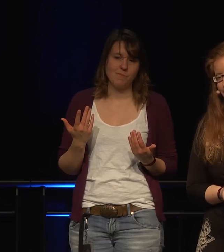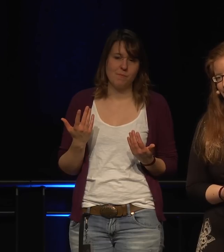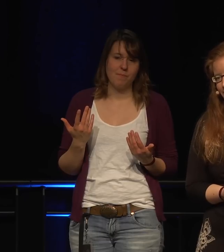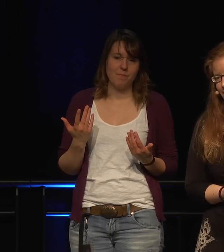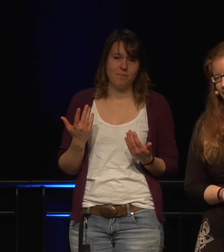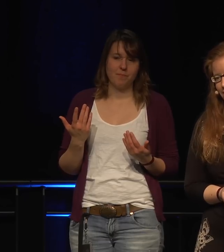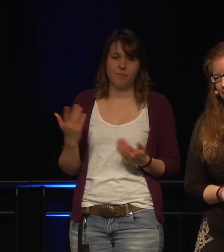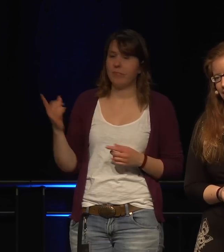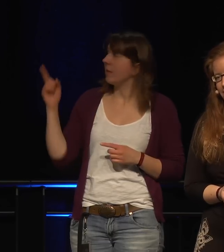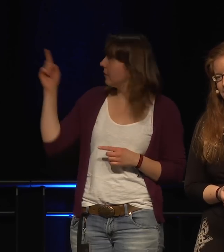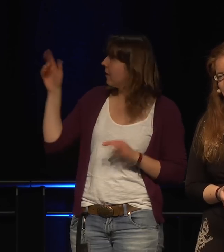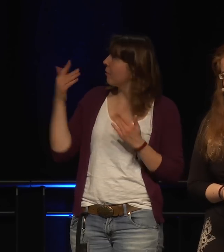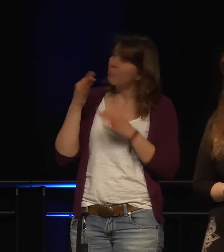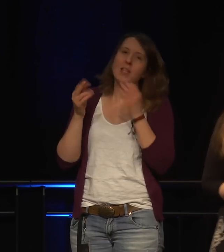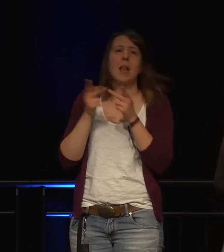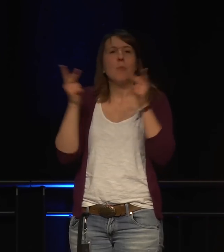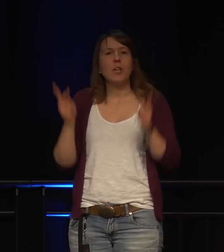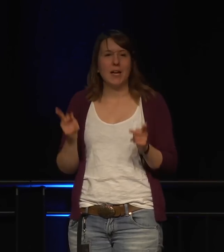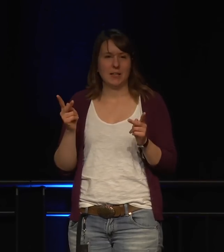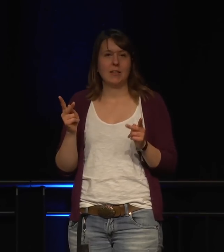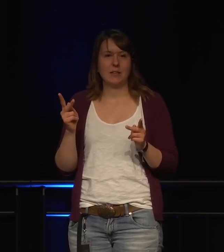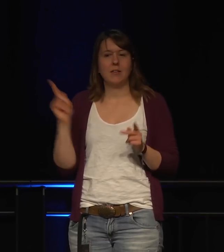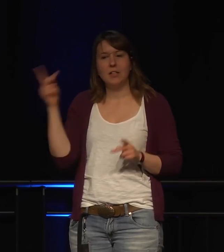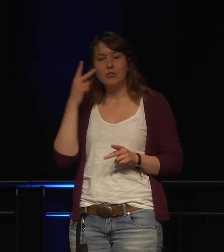Da gibt es ein Projekt, das heißt Internet of Dongs Project.